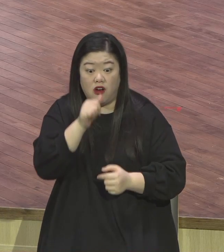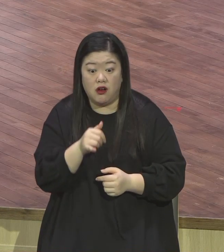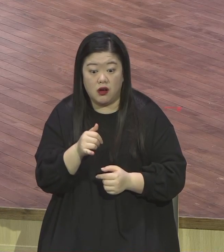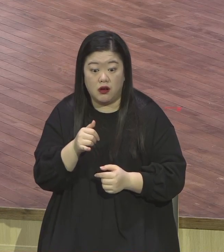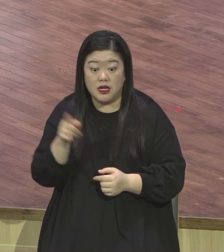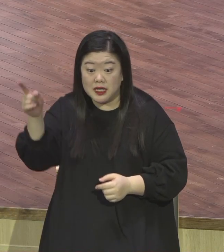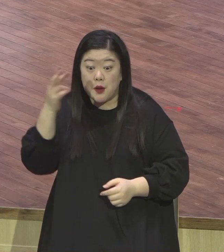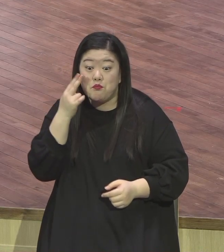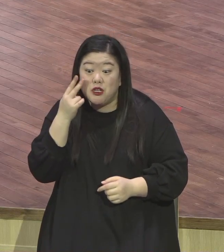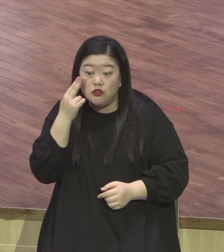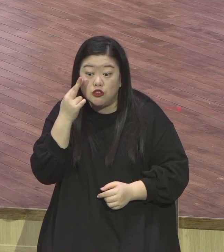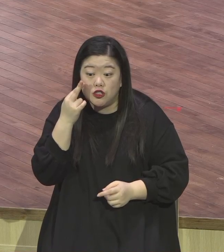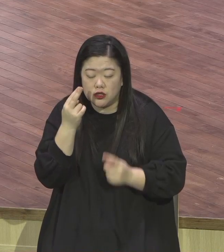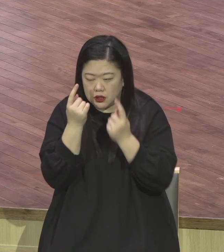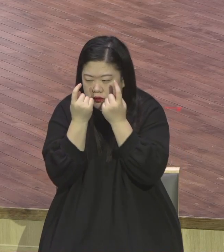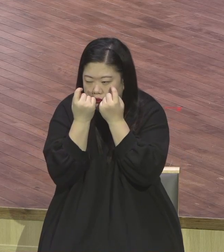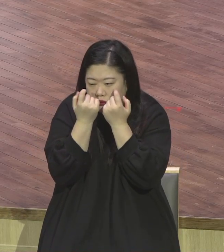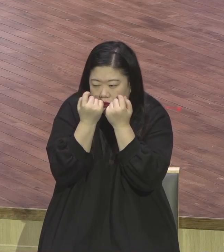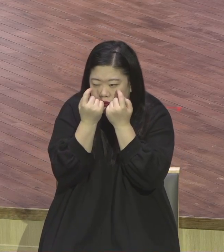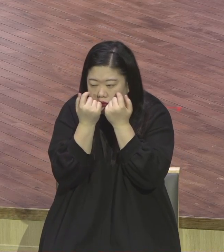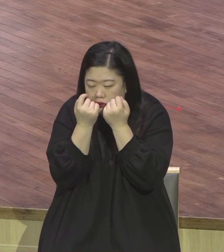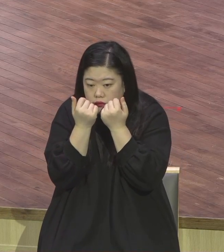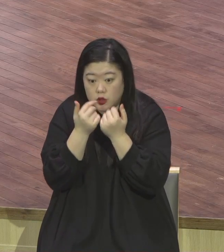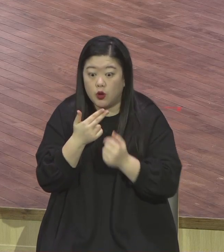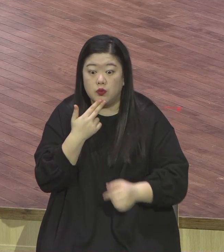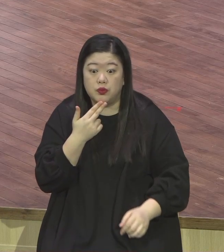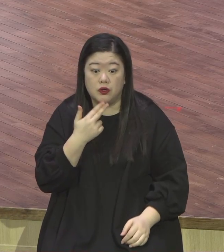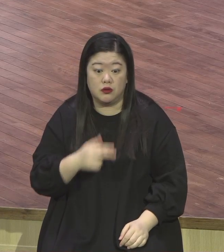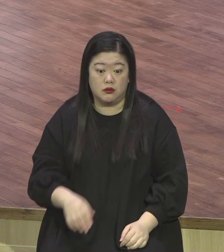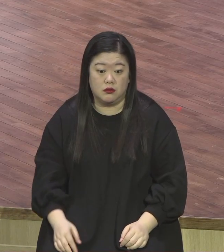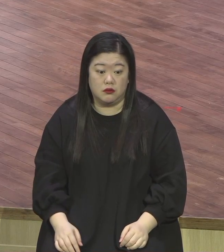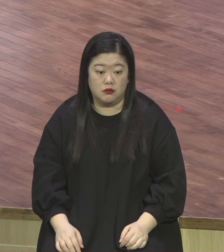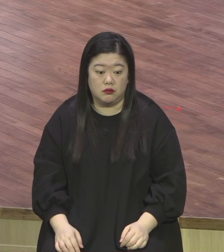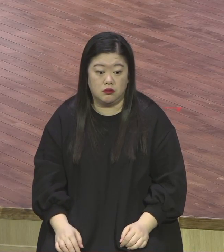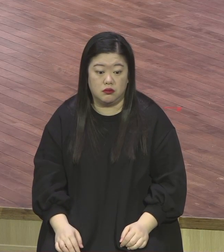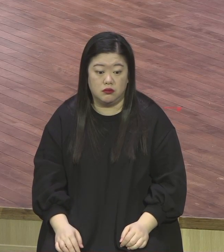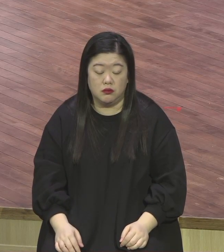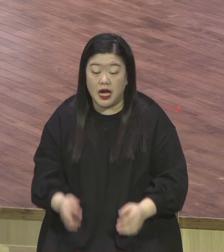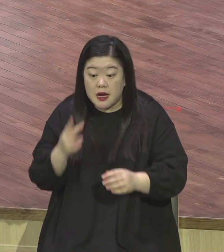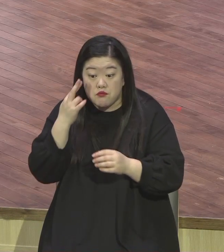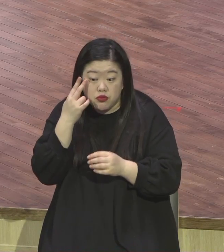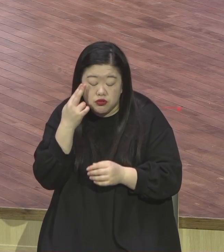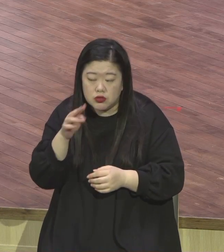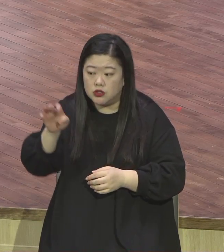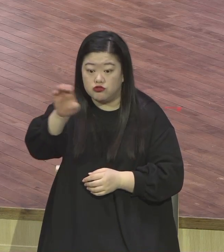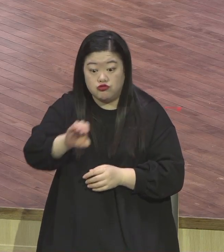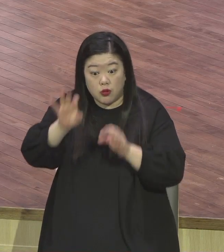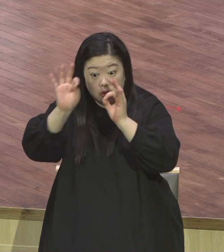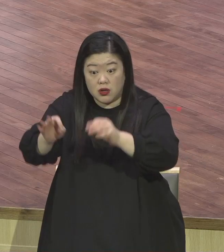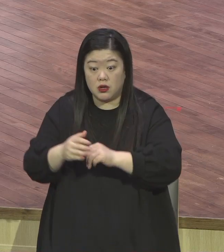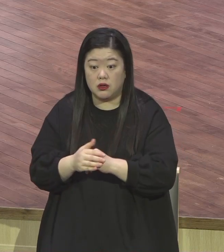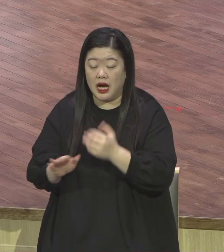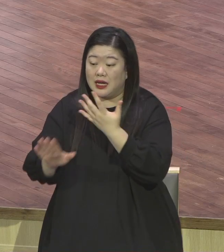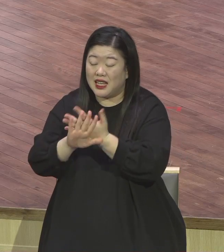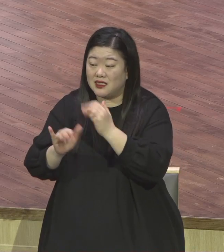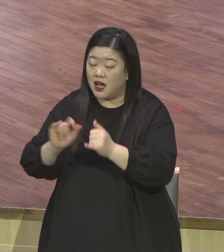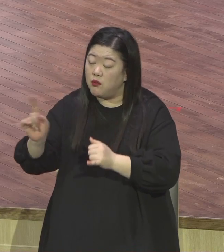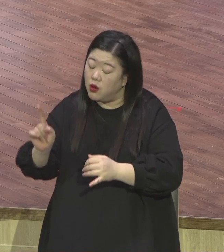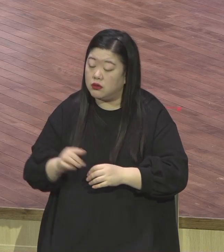같은 데는 남이 뭐 무슨 뭘 하든지 상관없어요 남이 자기를 어떻게